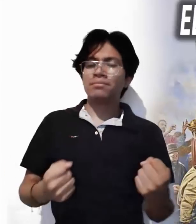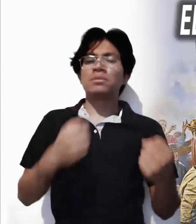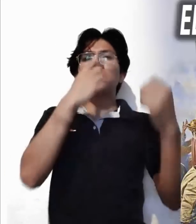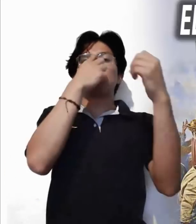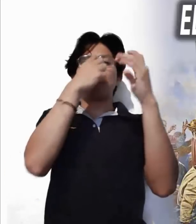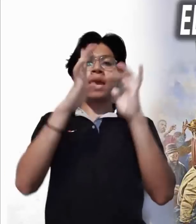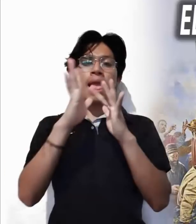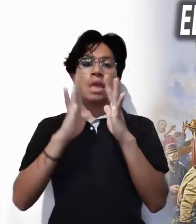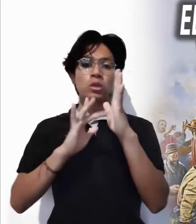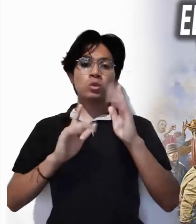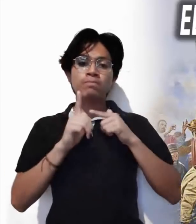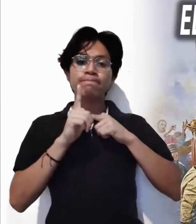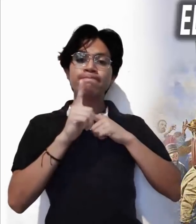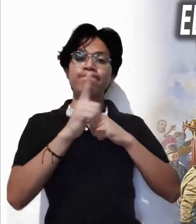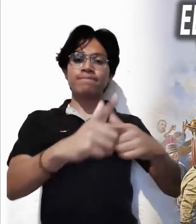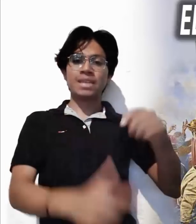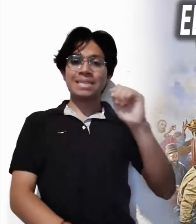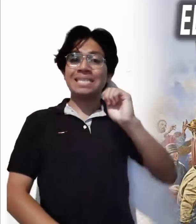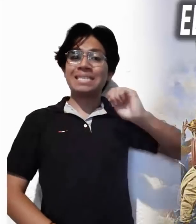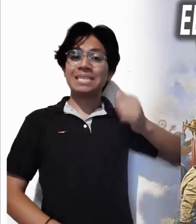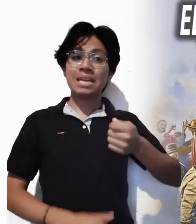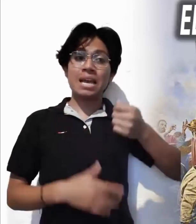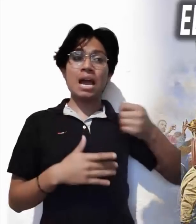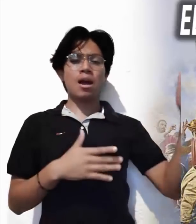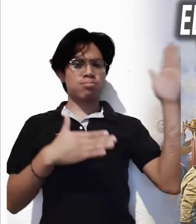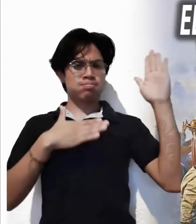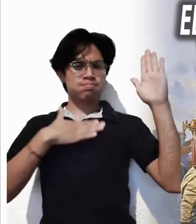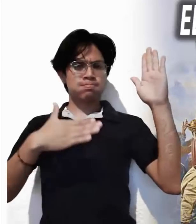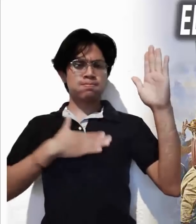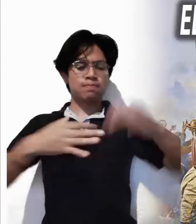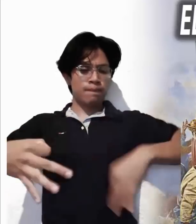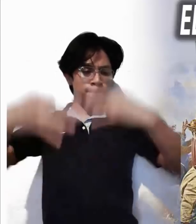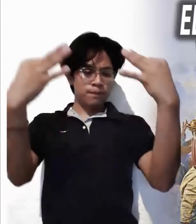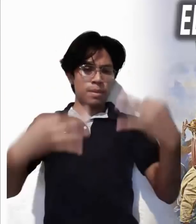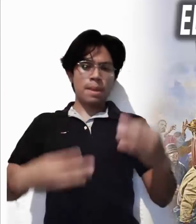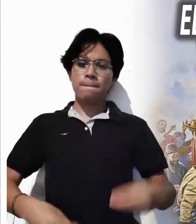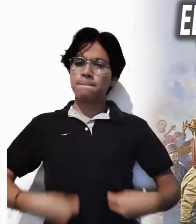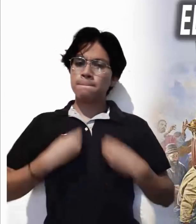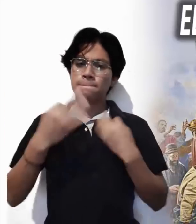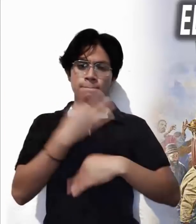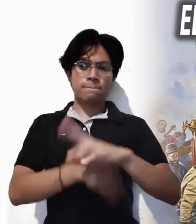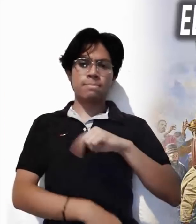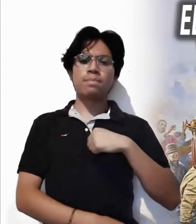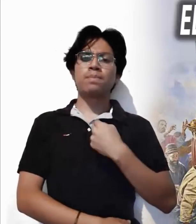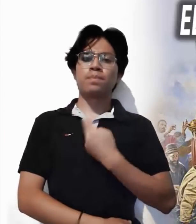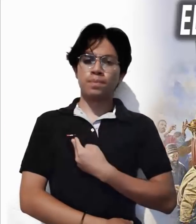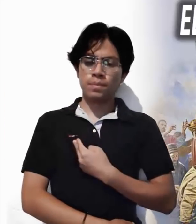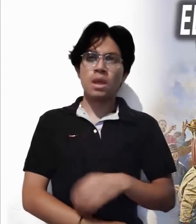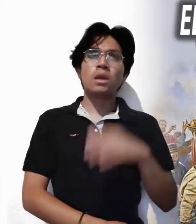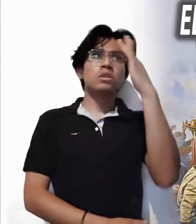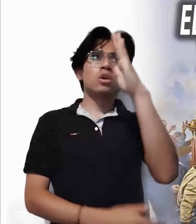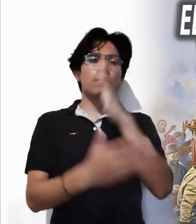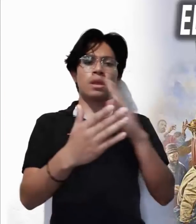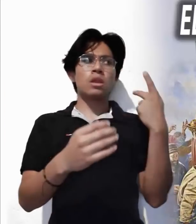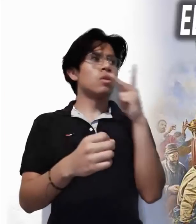Seguir a Jesús implica un compromiso serio en nuestra vida toda. El